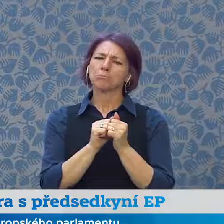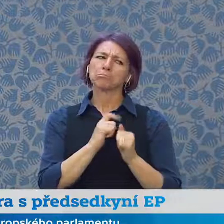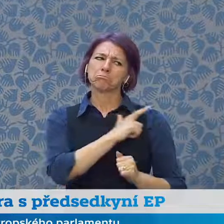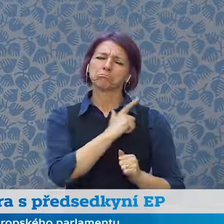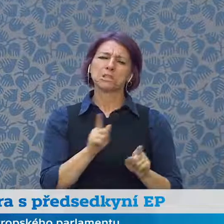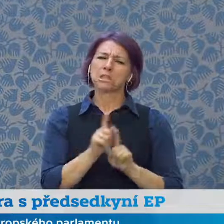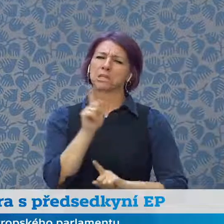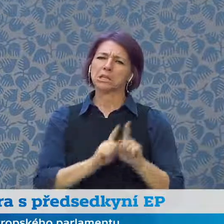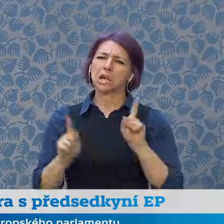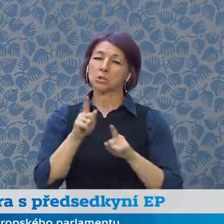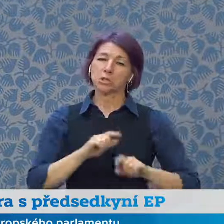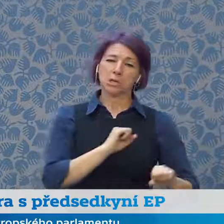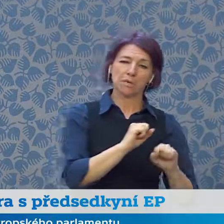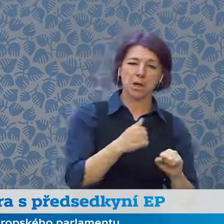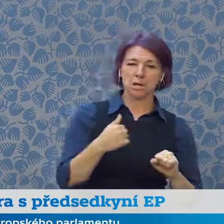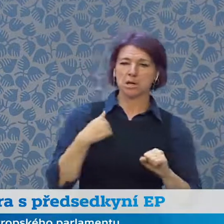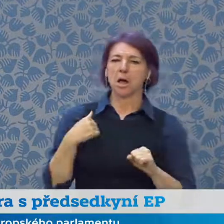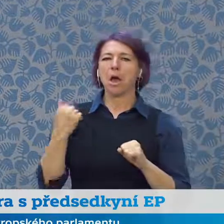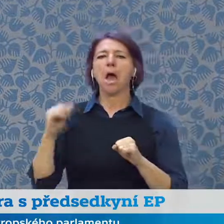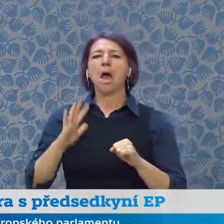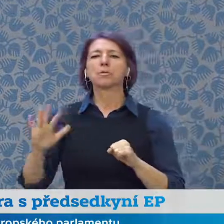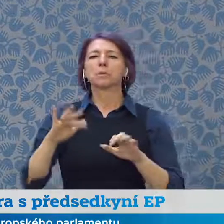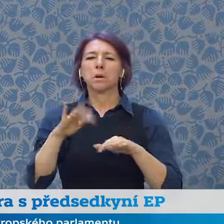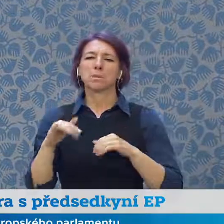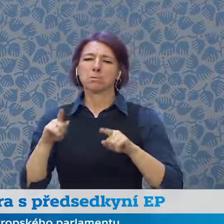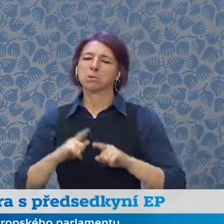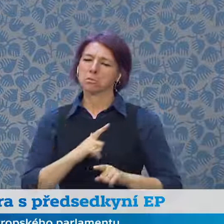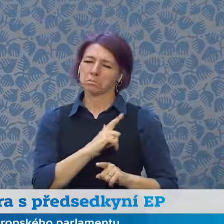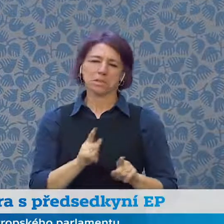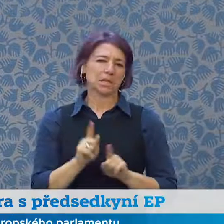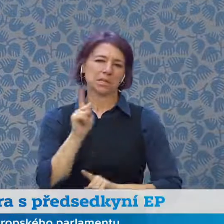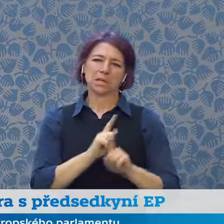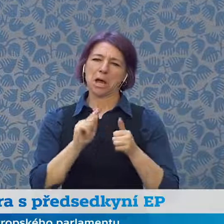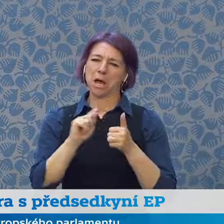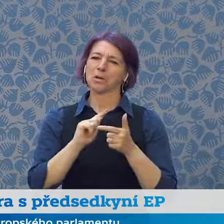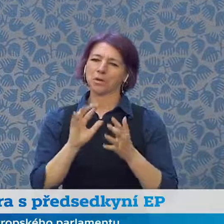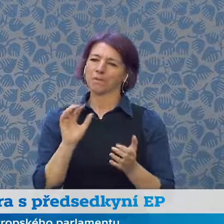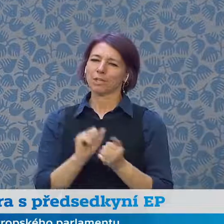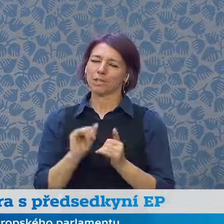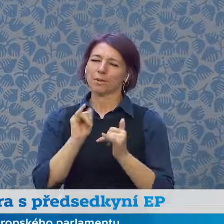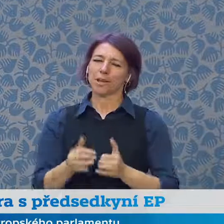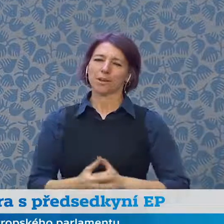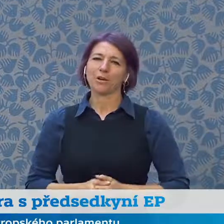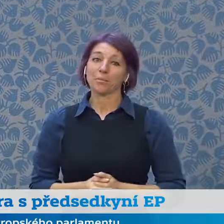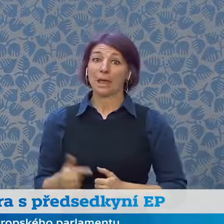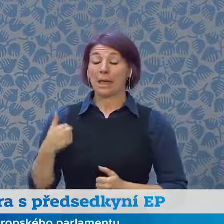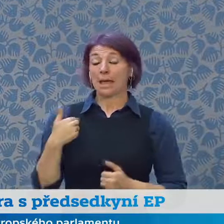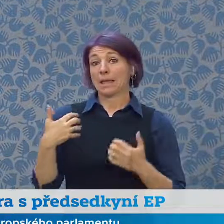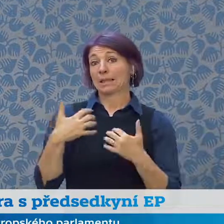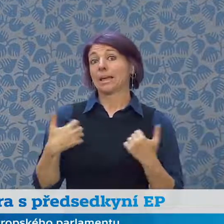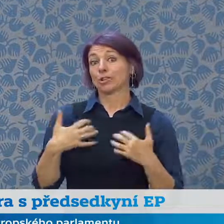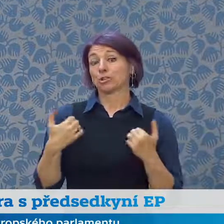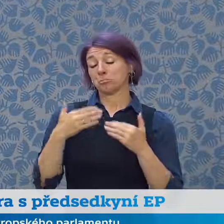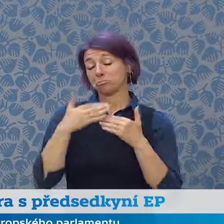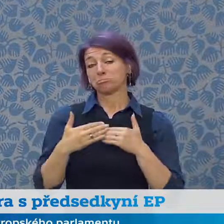shoda a budu se těšit na to, že i